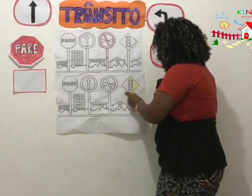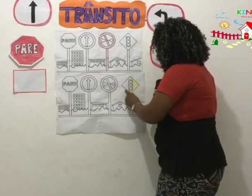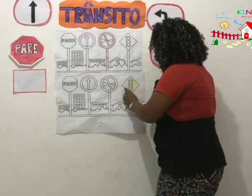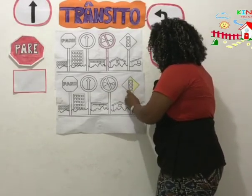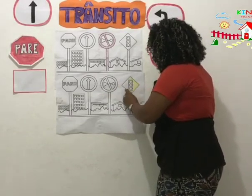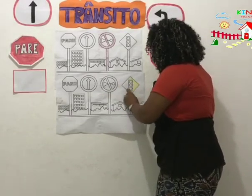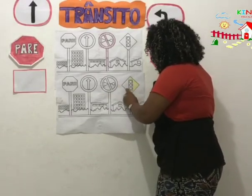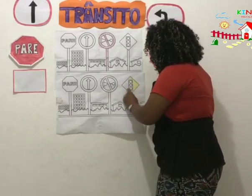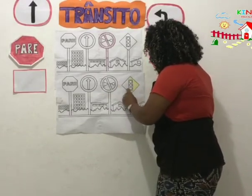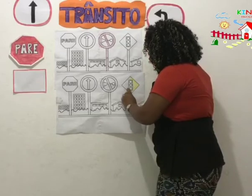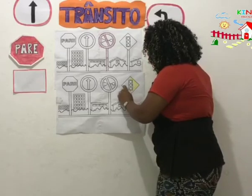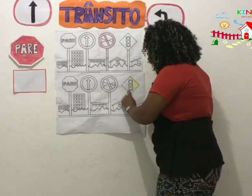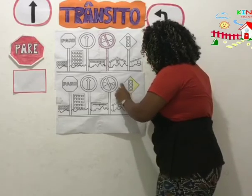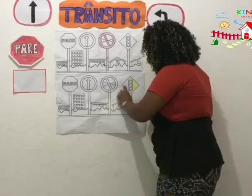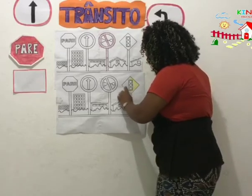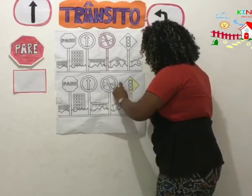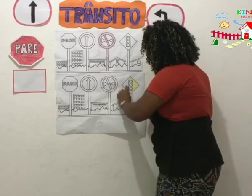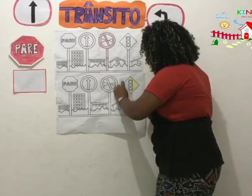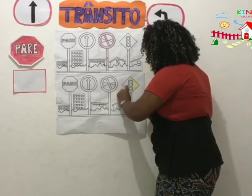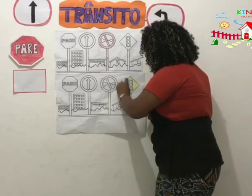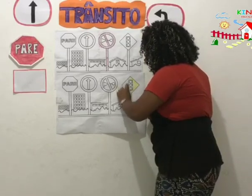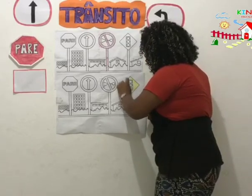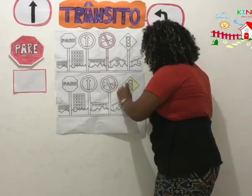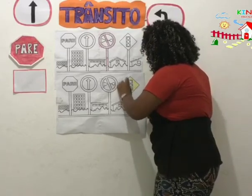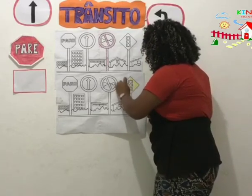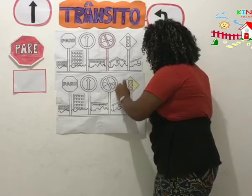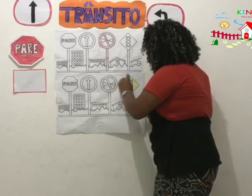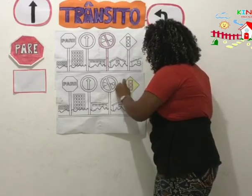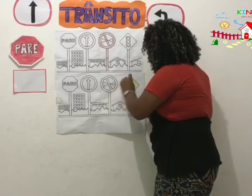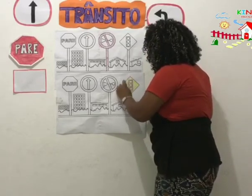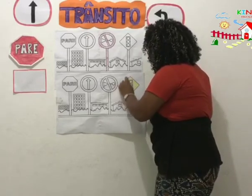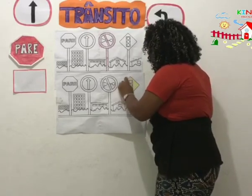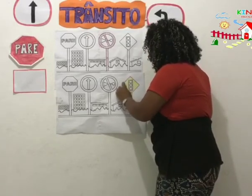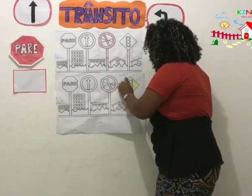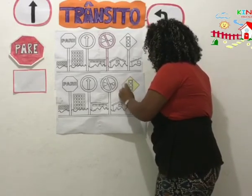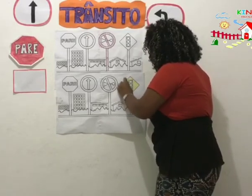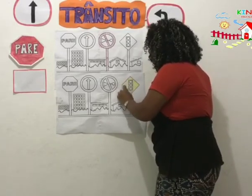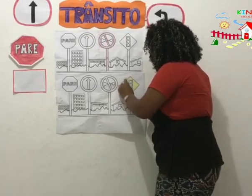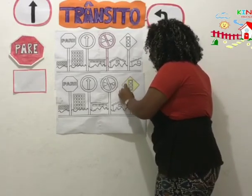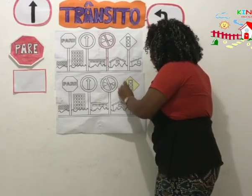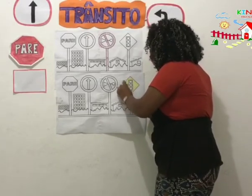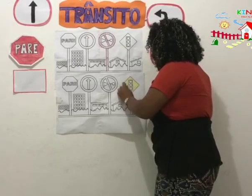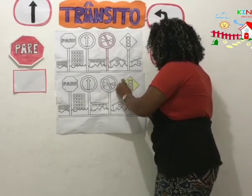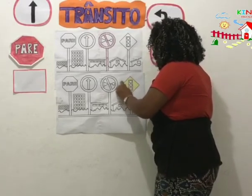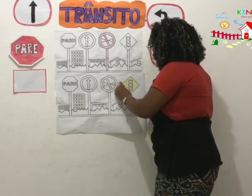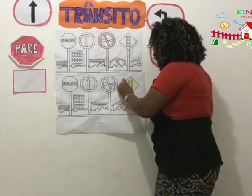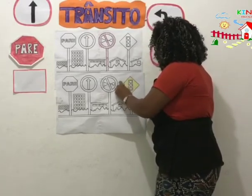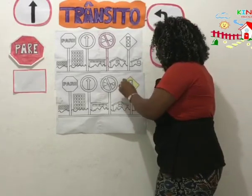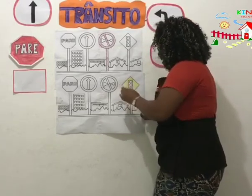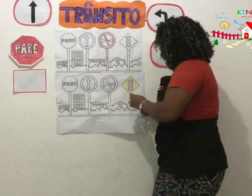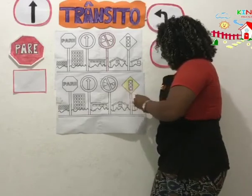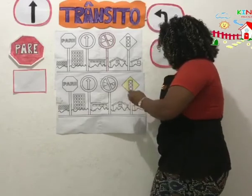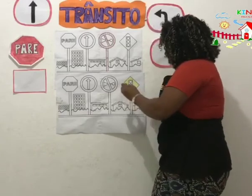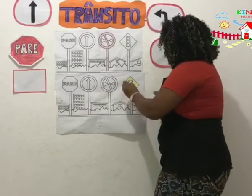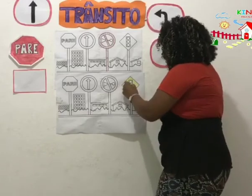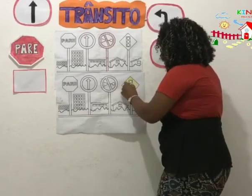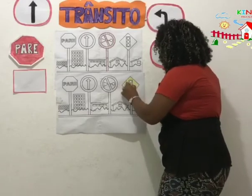Não é? Então, vamos pintar bem bonito, hein? E pintem com a